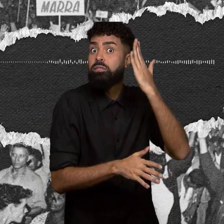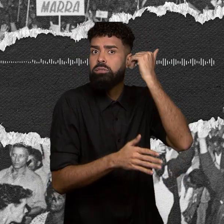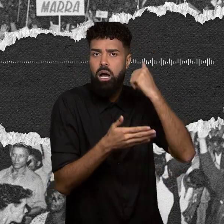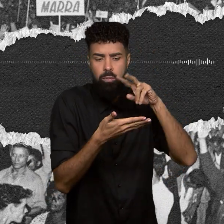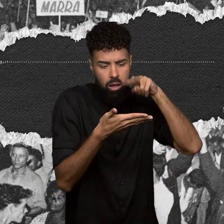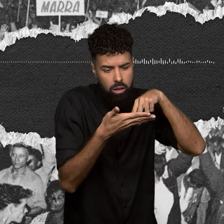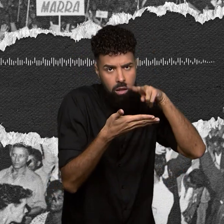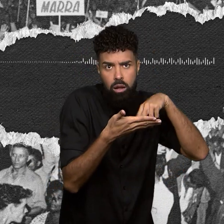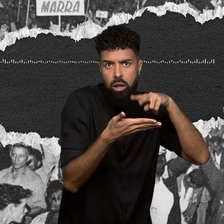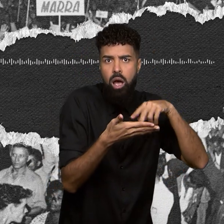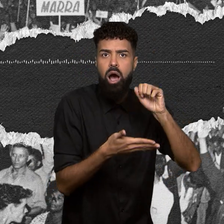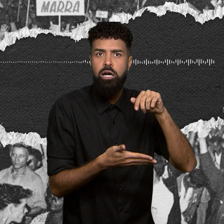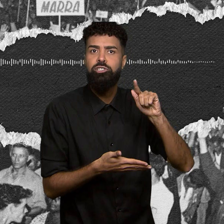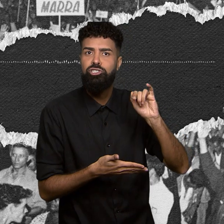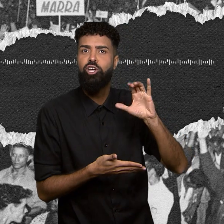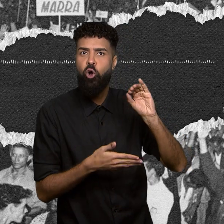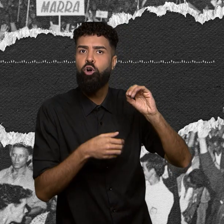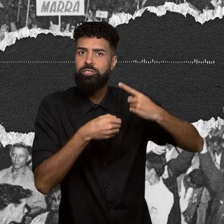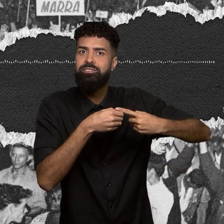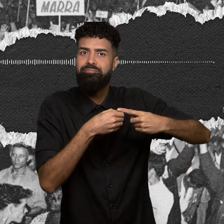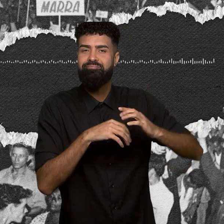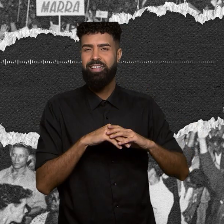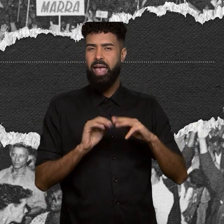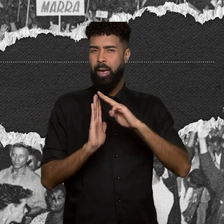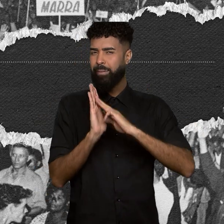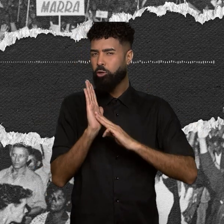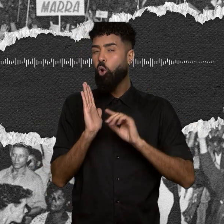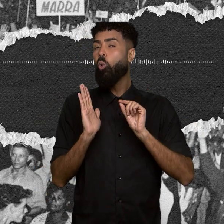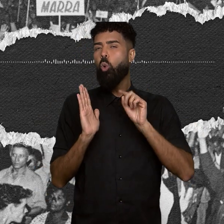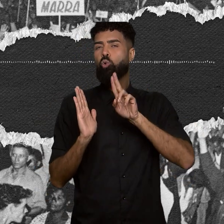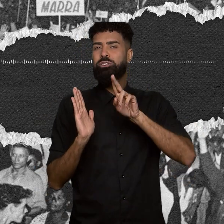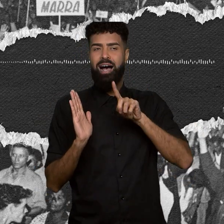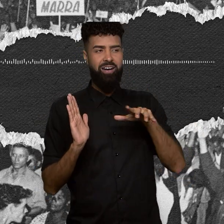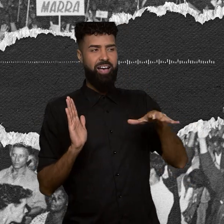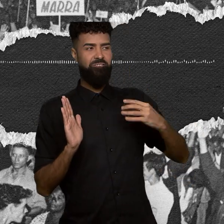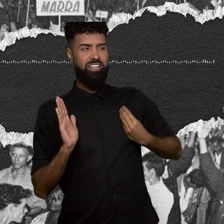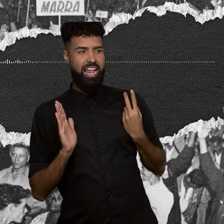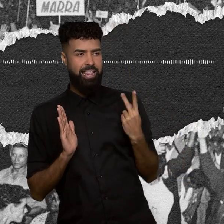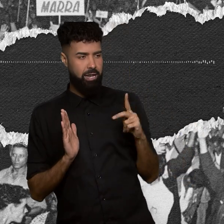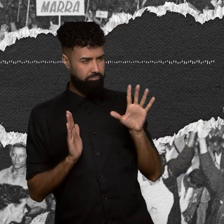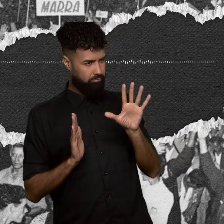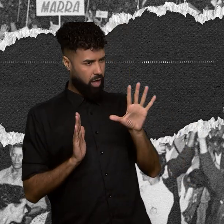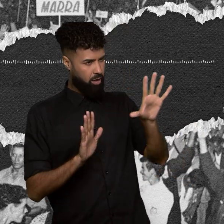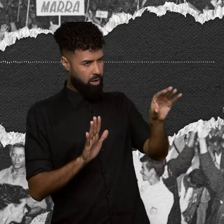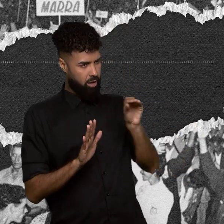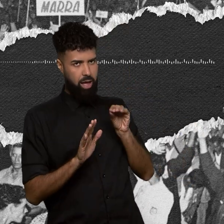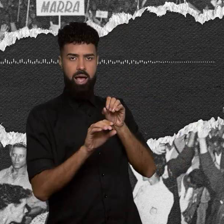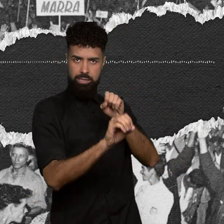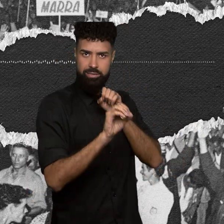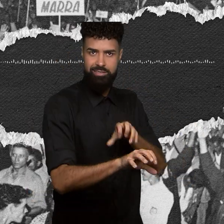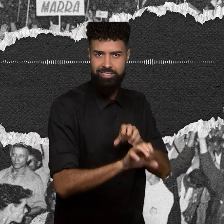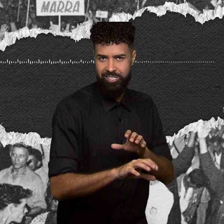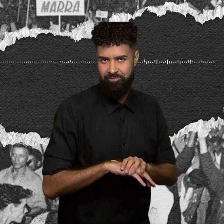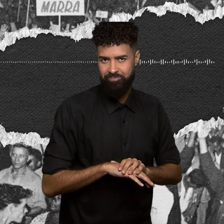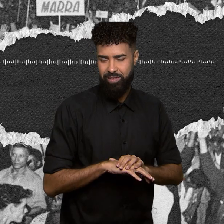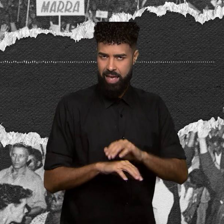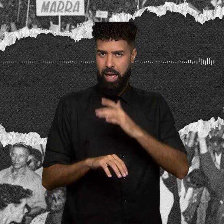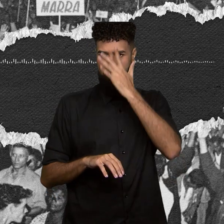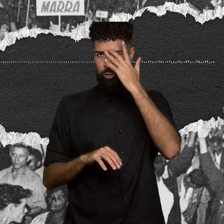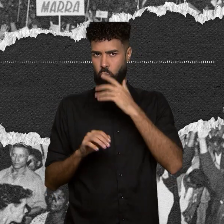método usava a própria realidade do aluno para ensinar. Os alfabetizadores faziam uma pesquisa de campo antes de começar o trabalho